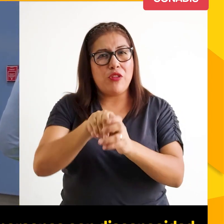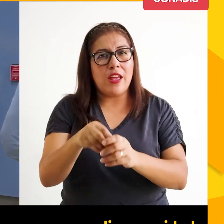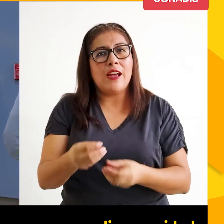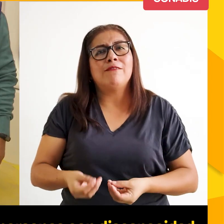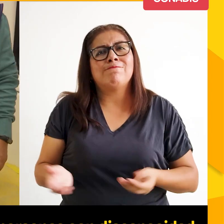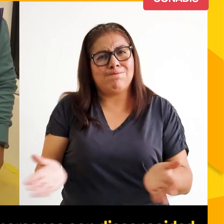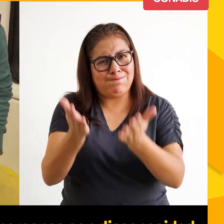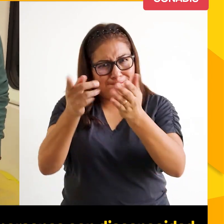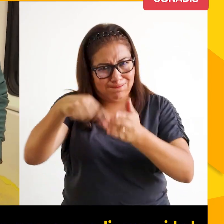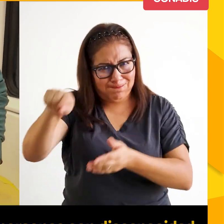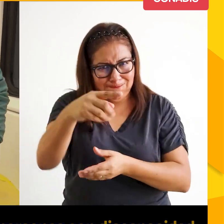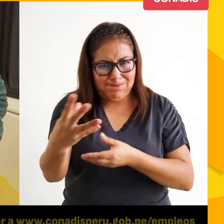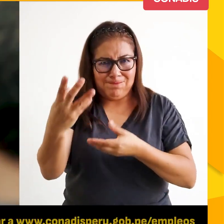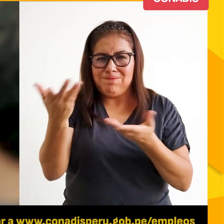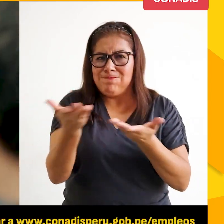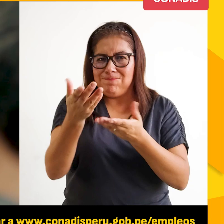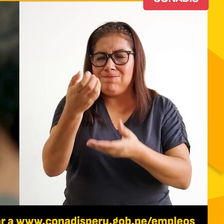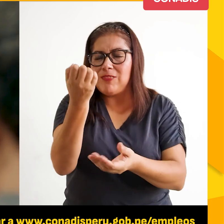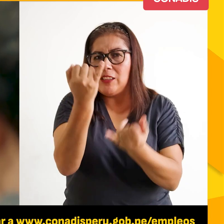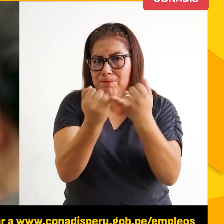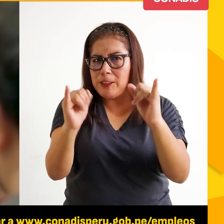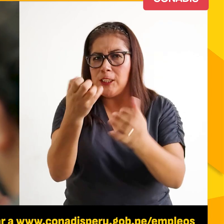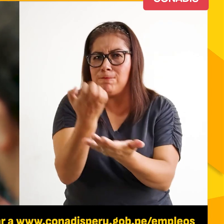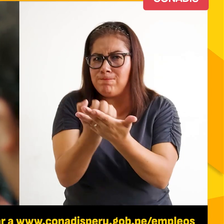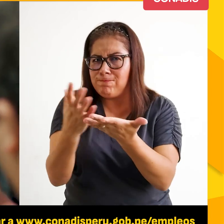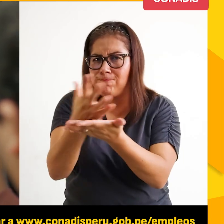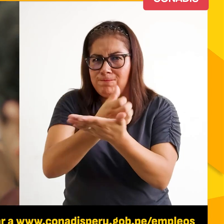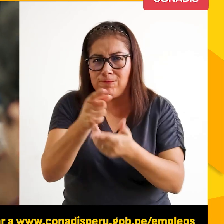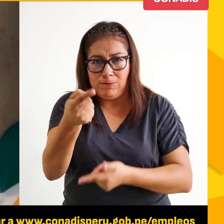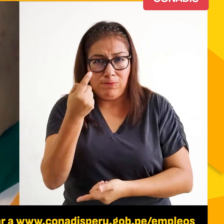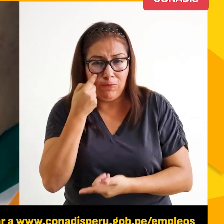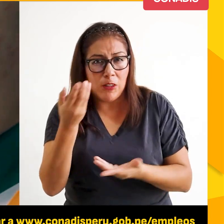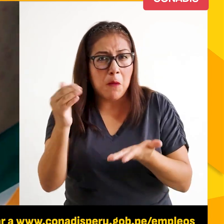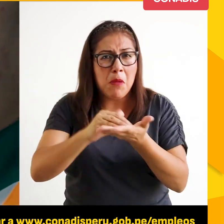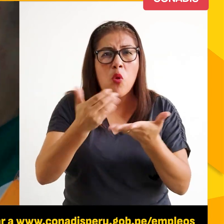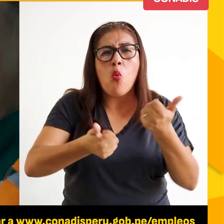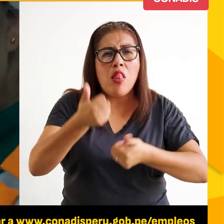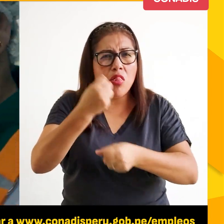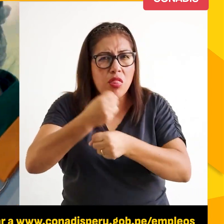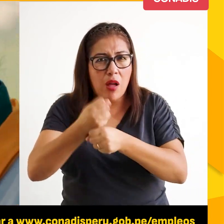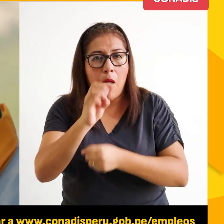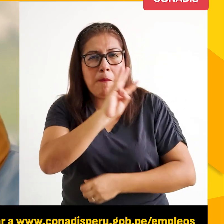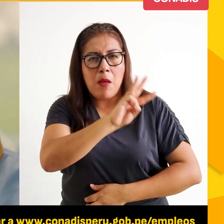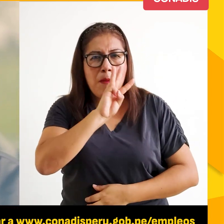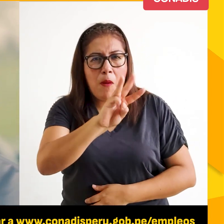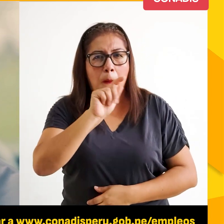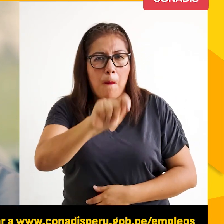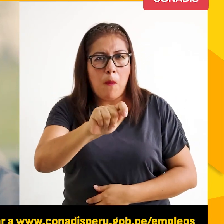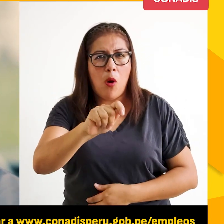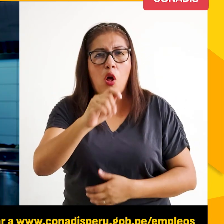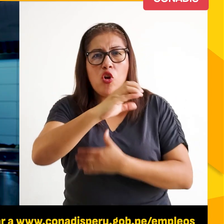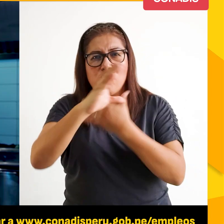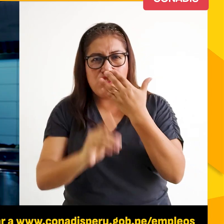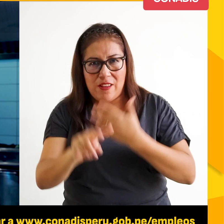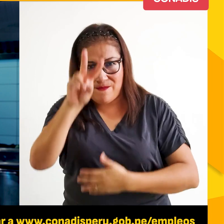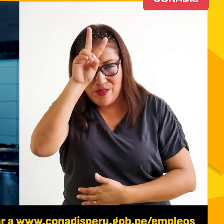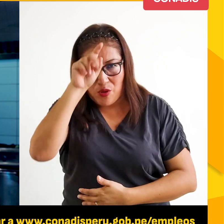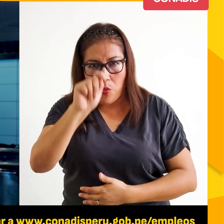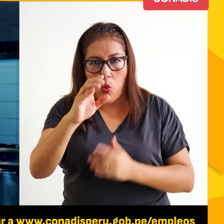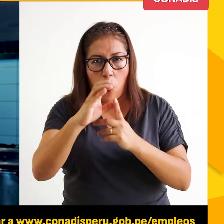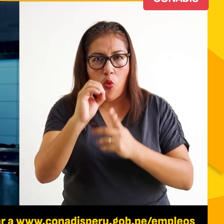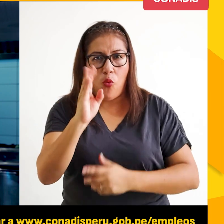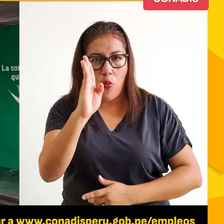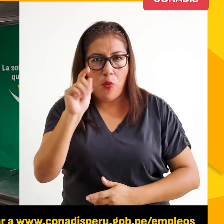su independencia y autonomía económica. Para conocer el detalle de las vacantes, deben ingresar a www.conadisperu